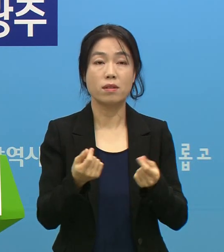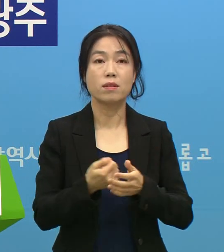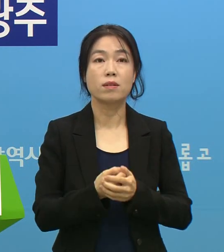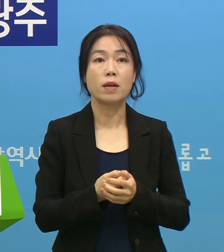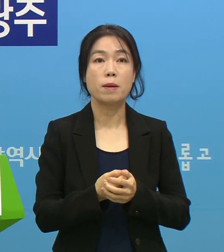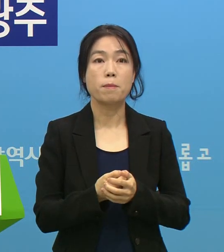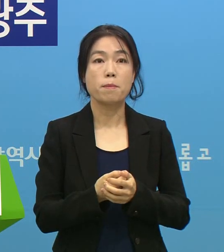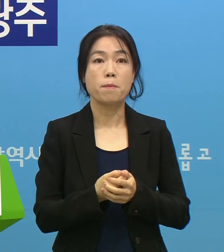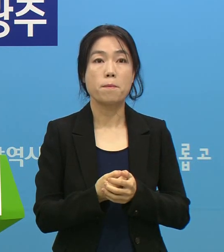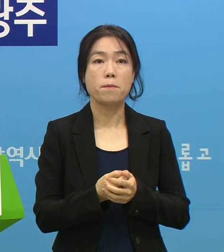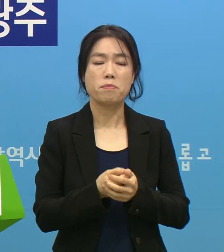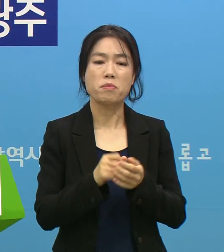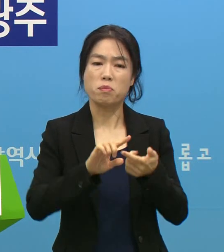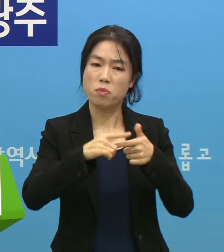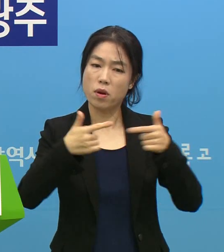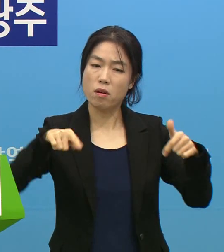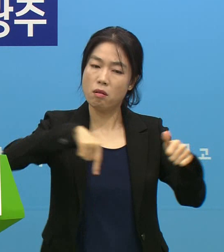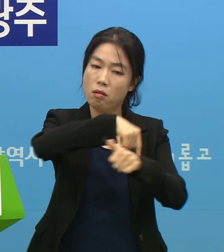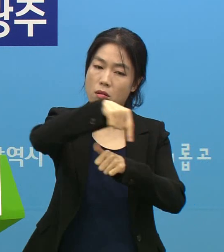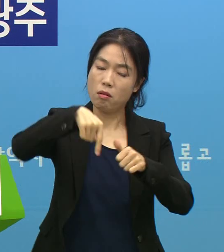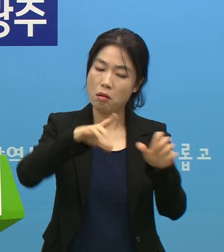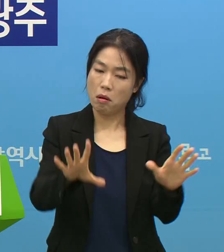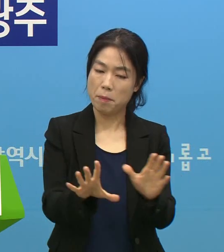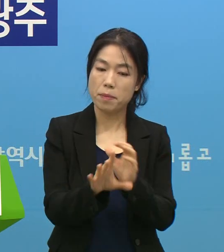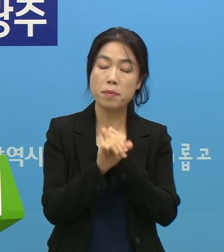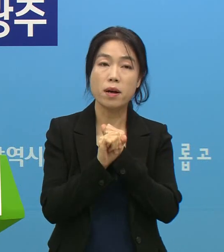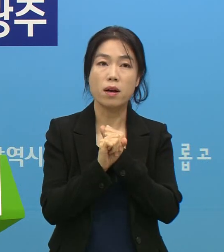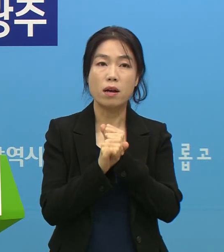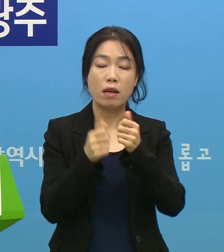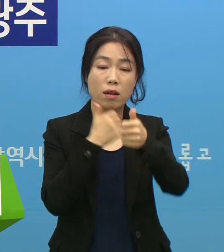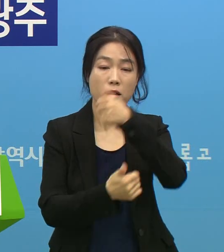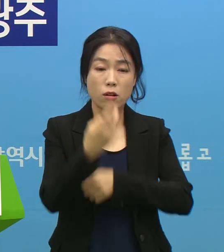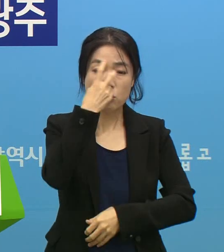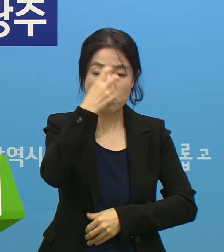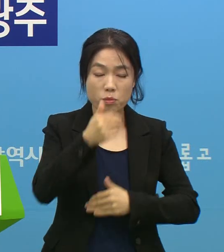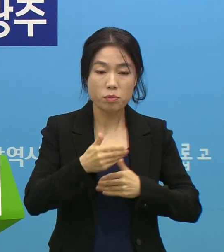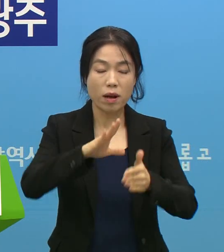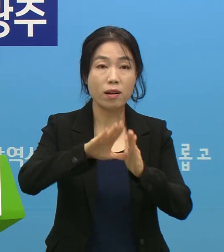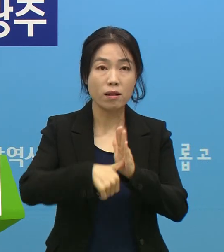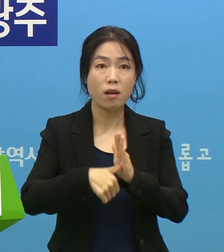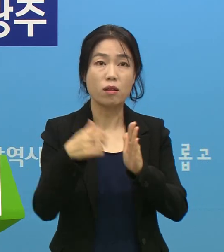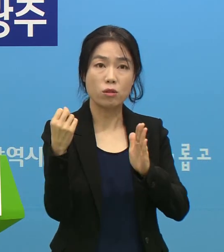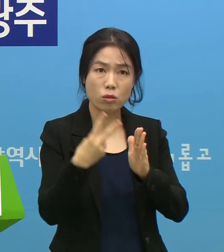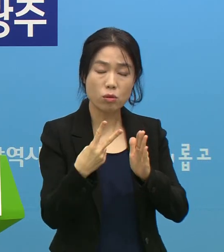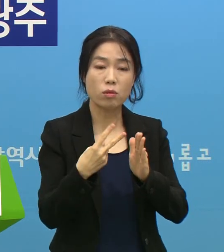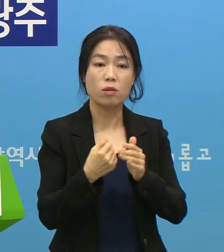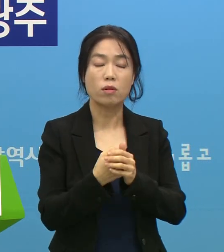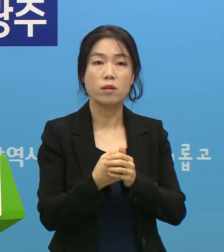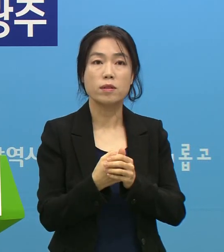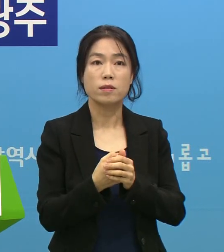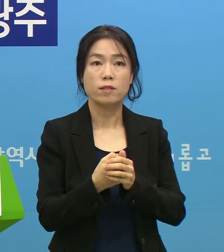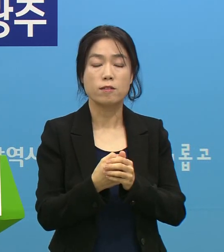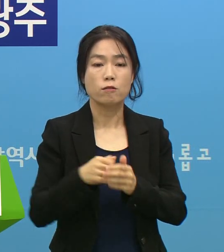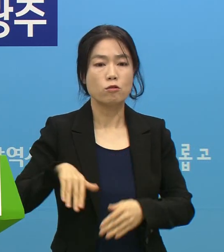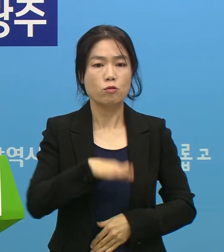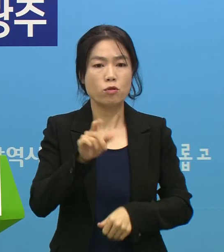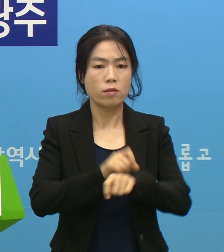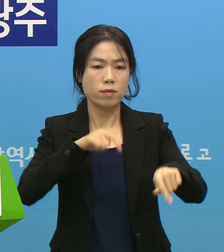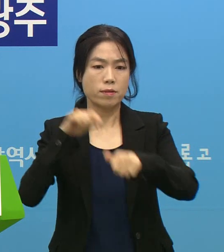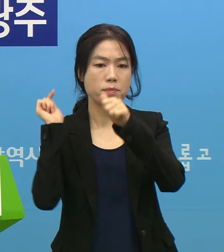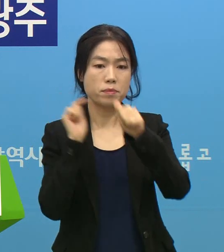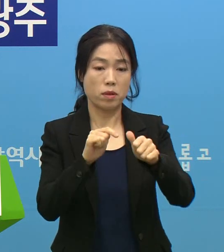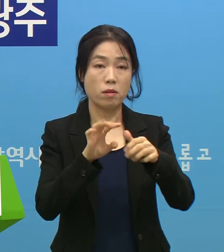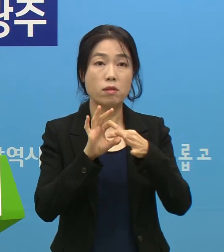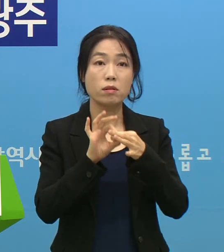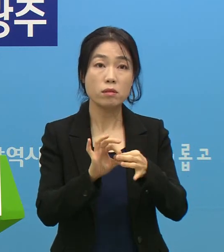여러 가지 정황상 역학조사를 하는 과정에서도 그랬고 또 저희들이 행정명령을